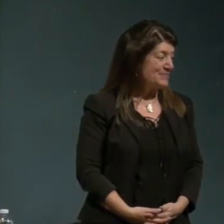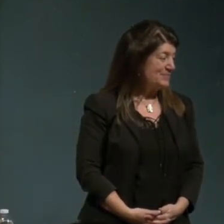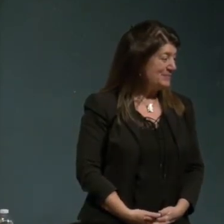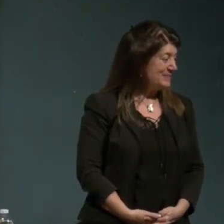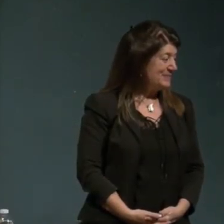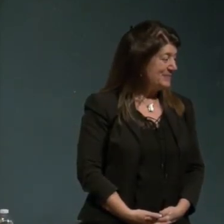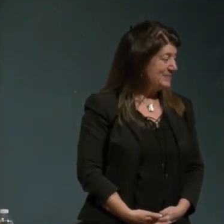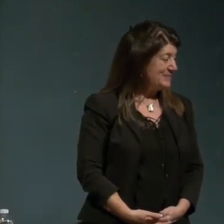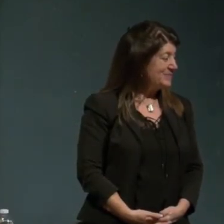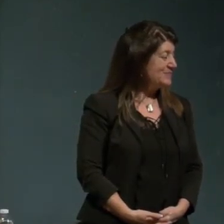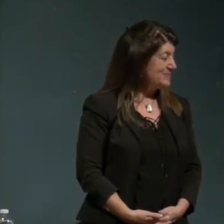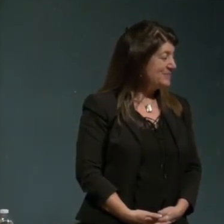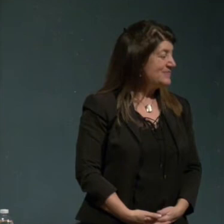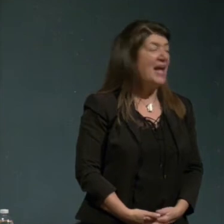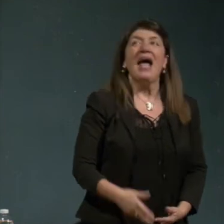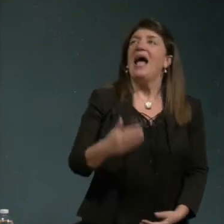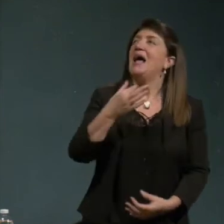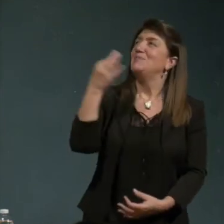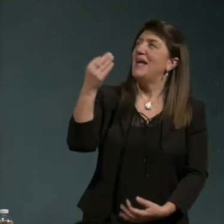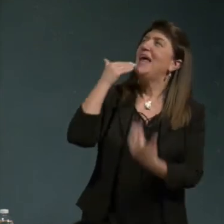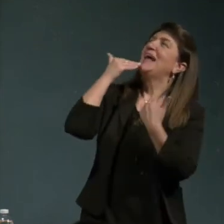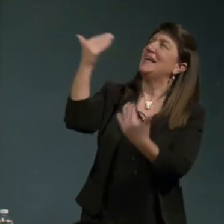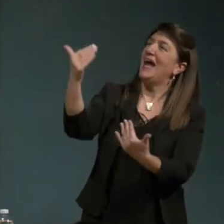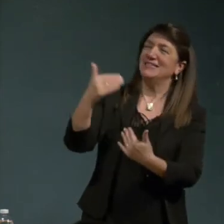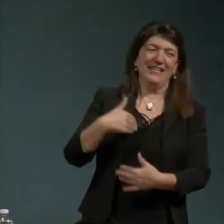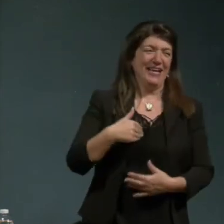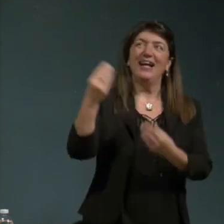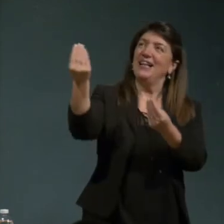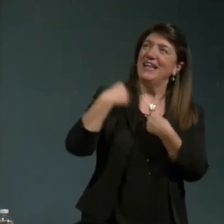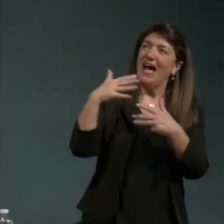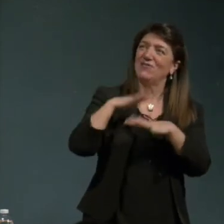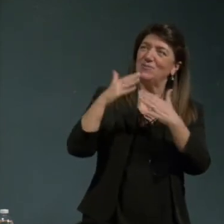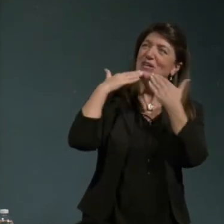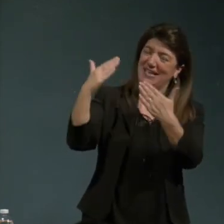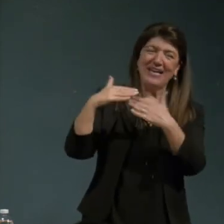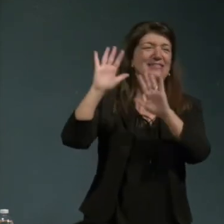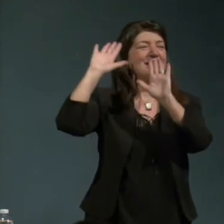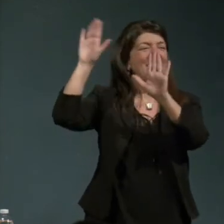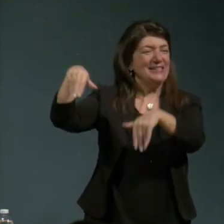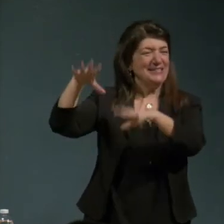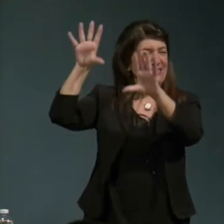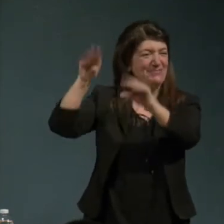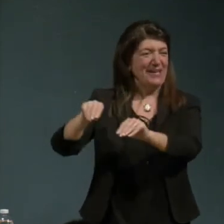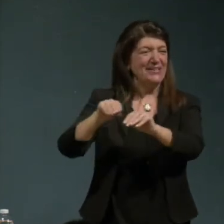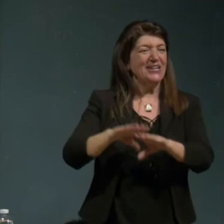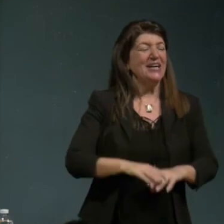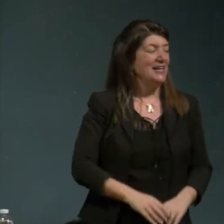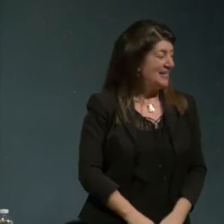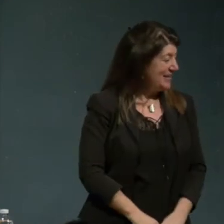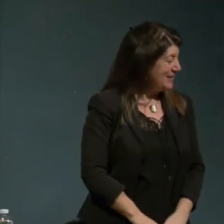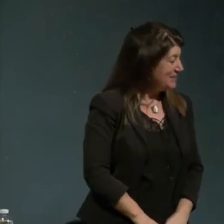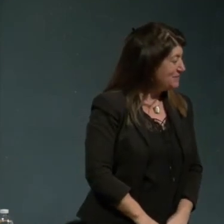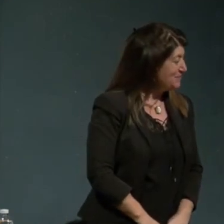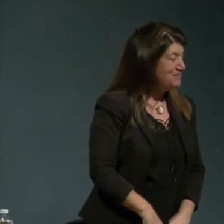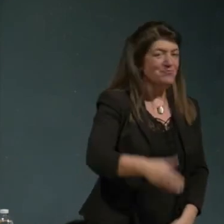viene grazie allora non mi ricordo più